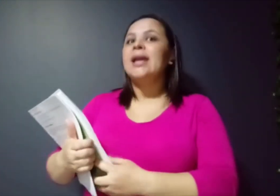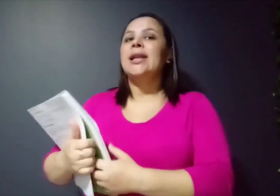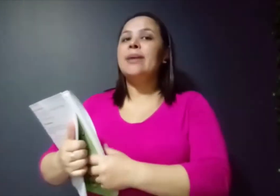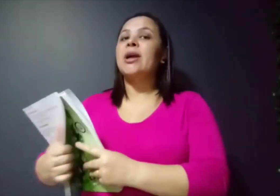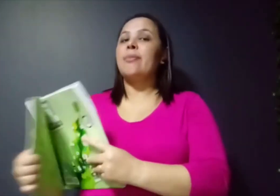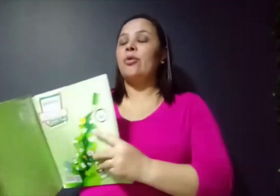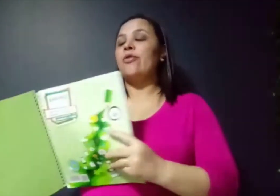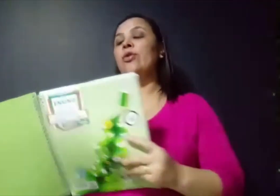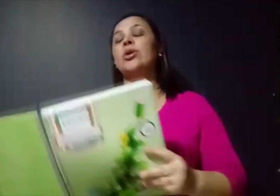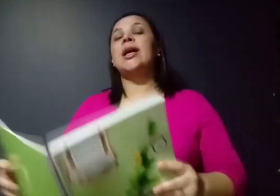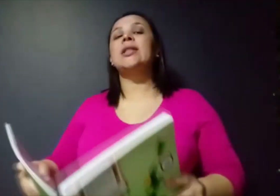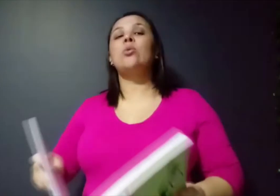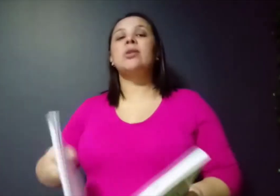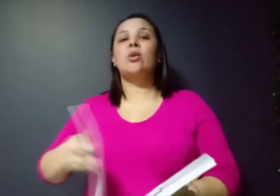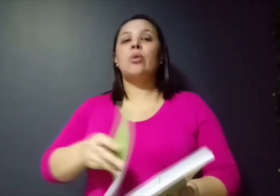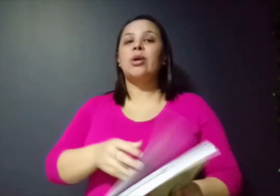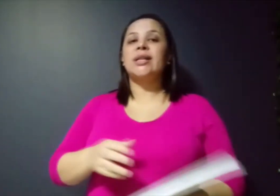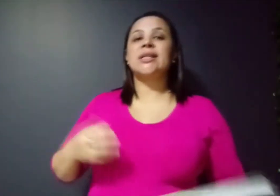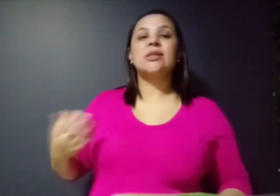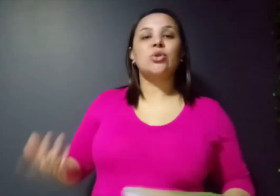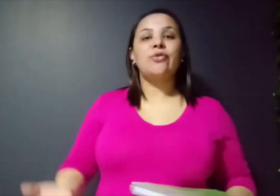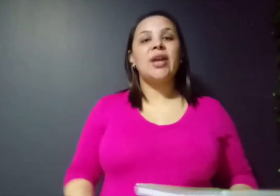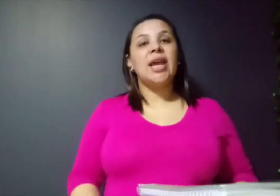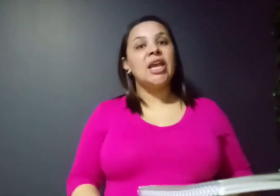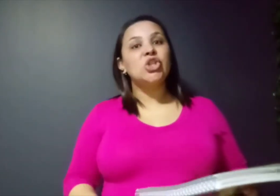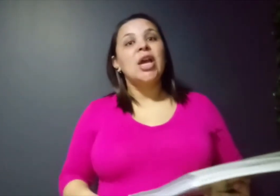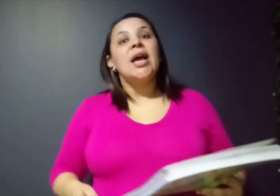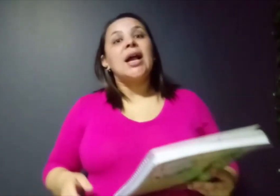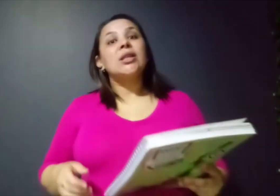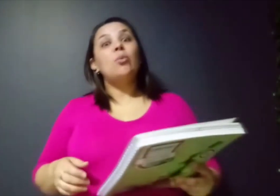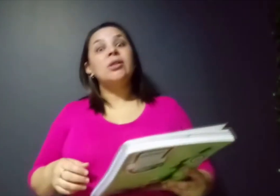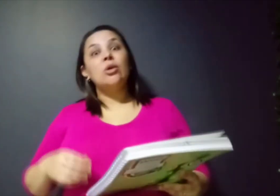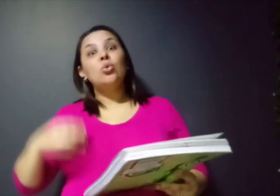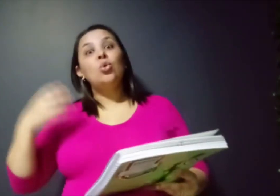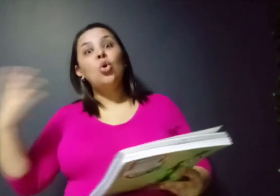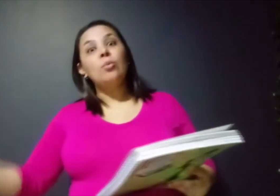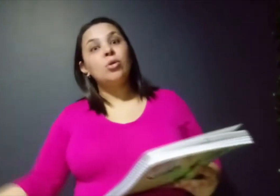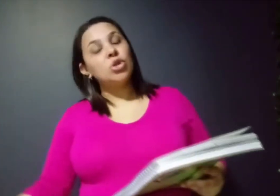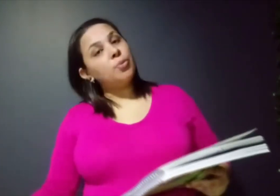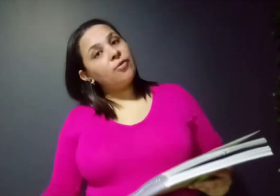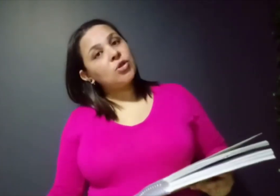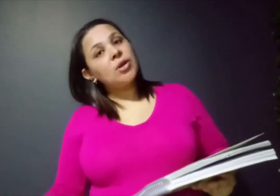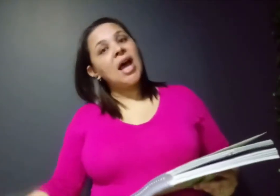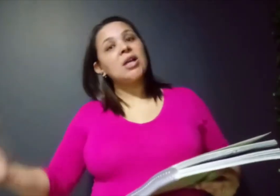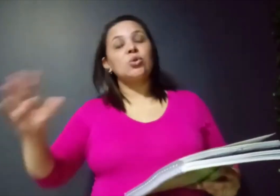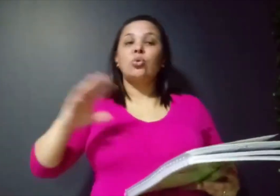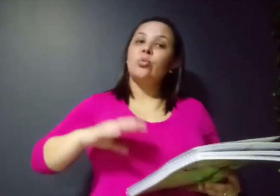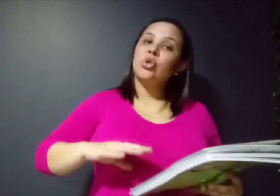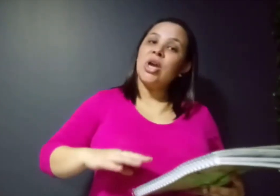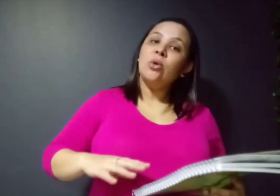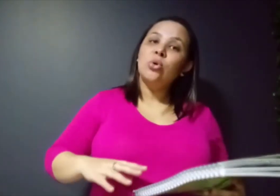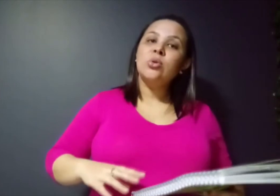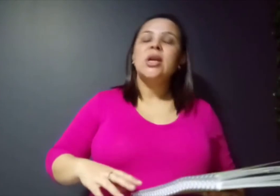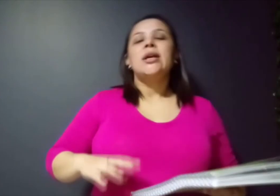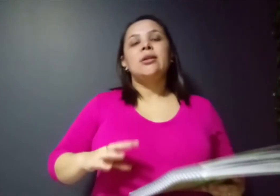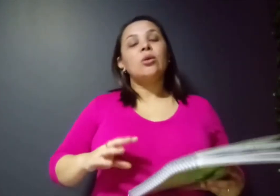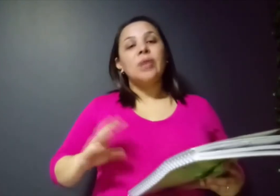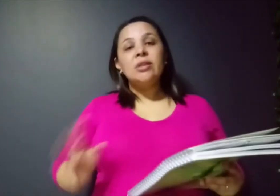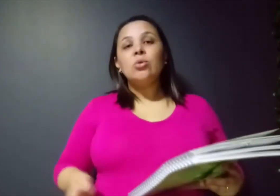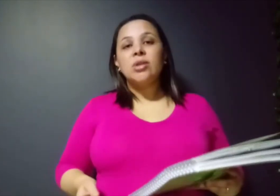Lembra que a prof falou que cada uma tem uma organização diferente. Cada uma tem um número de profissionais, um número de alunos. Então, nem todas